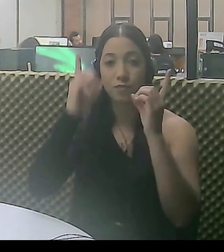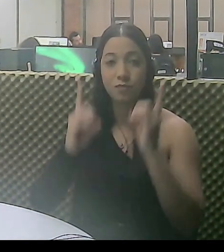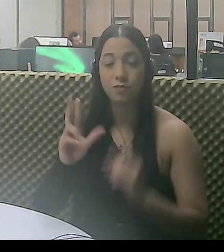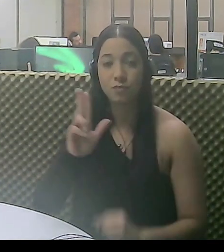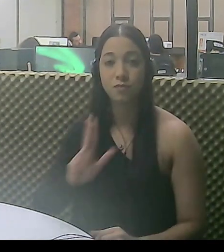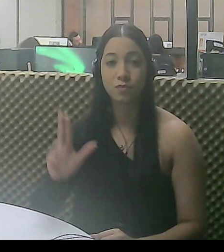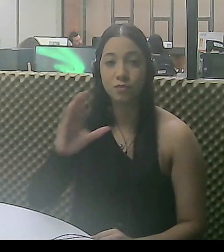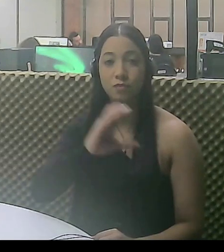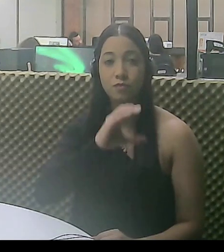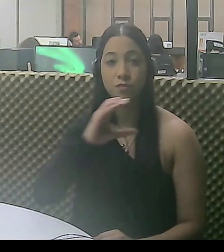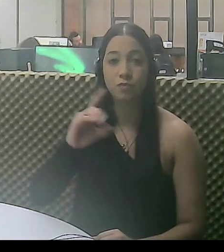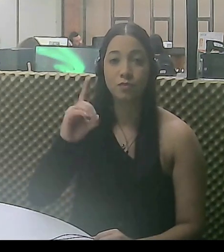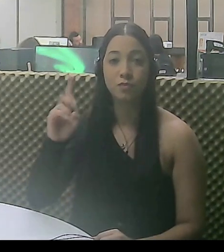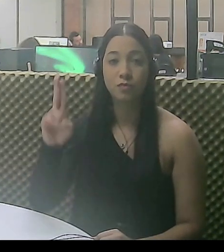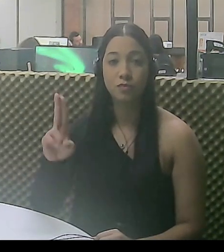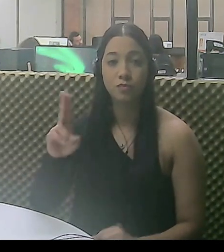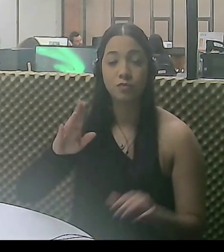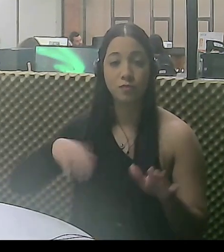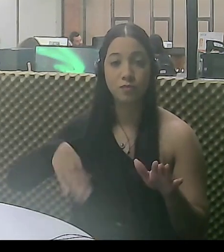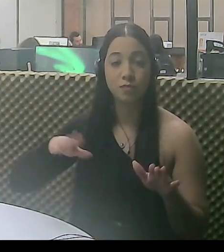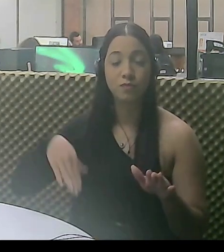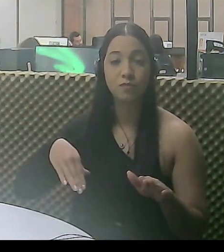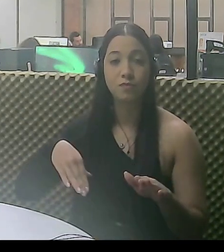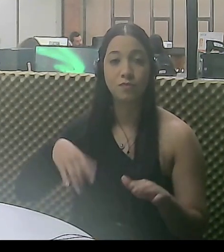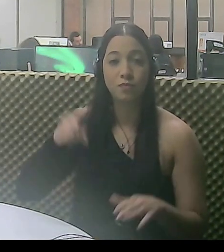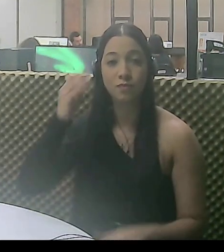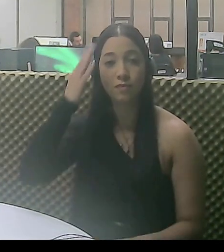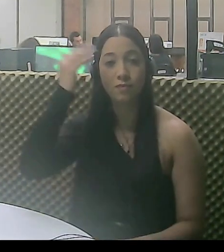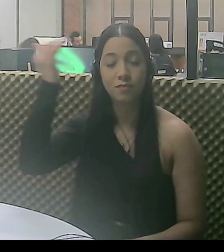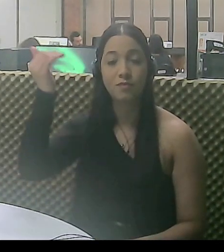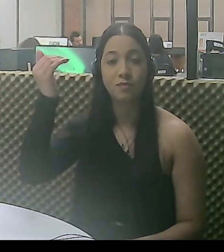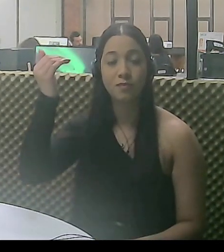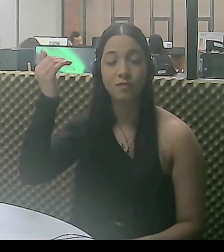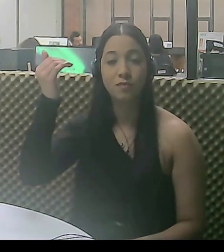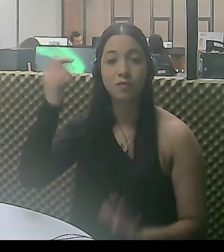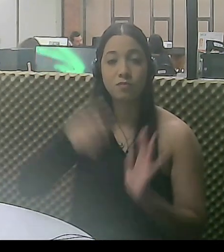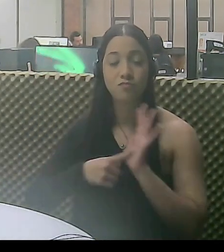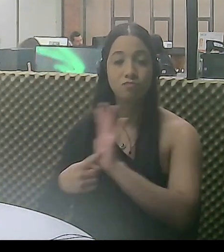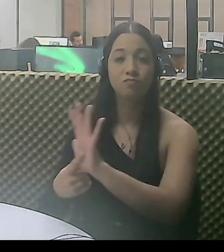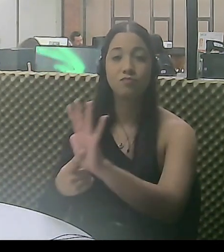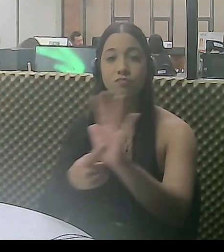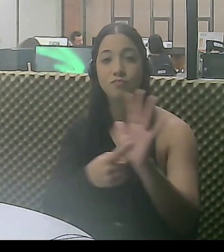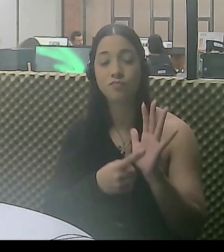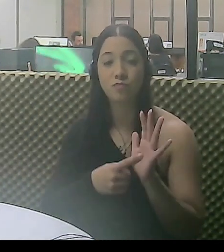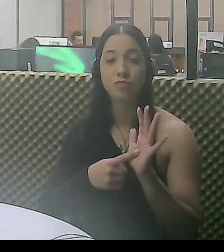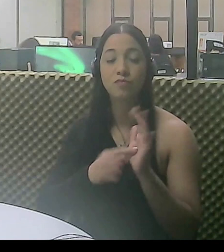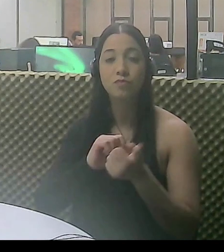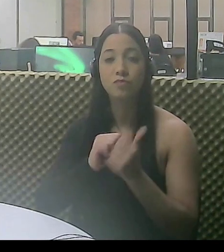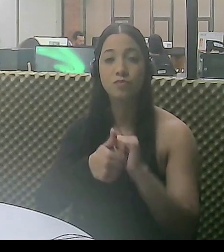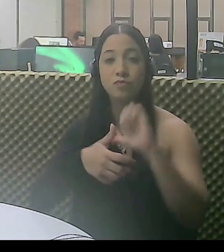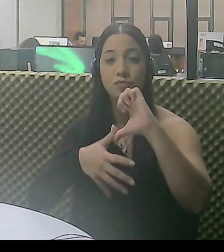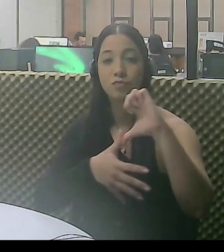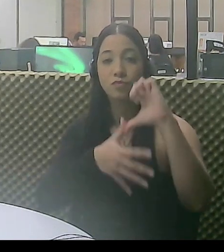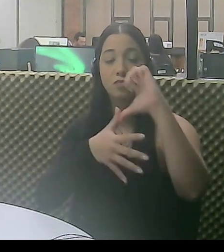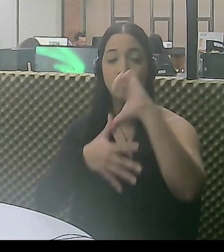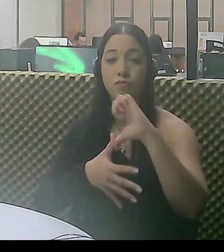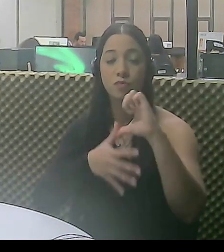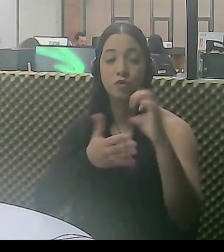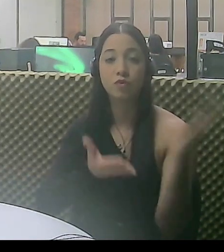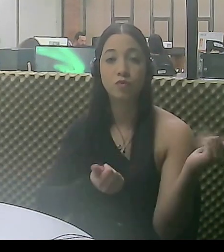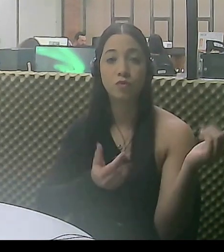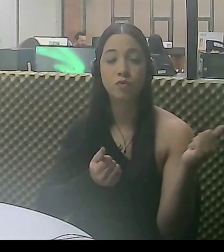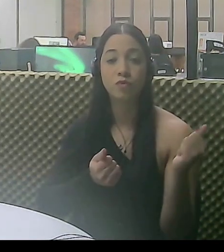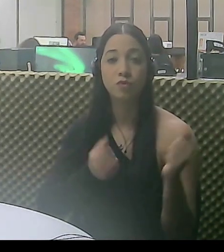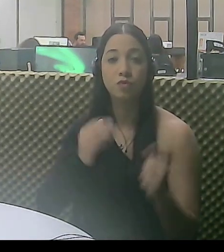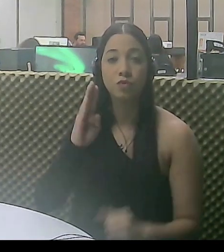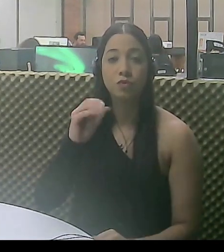Uberlândia, a CDDU, Praia Clube, foram destaque nos jogos para pan-americanos de jovens, realizados neste último fim de semana